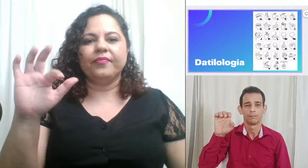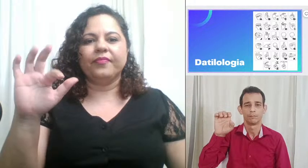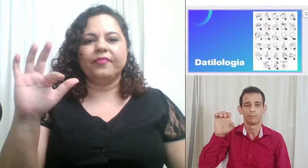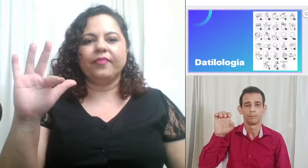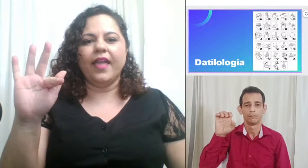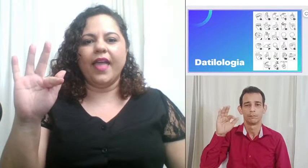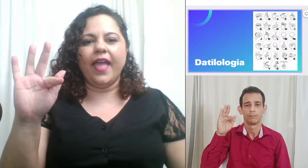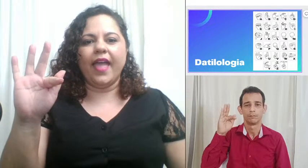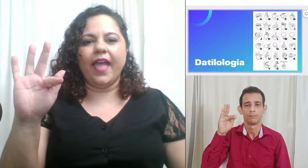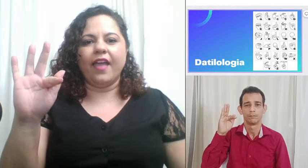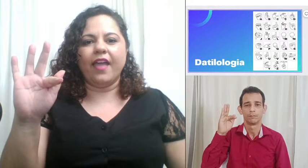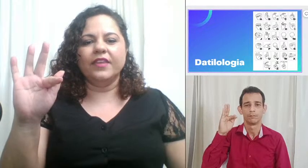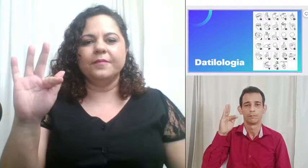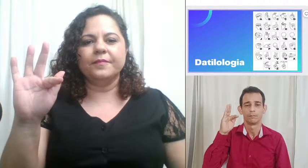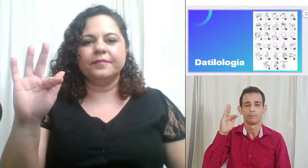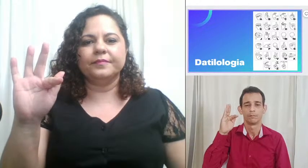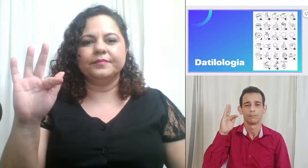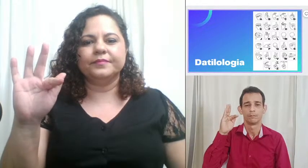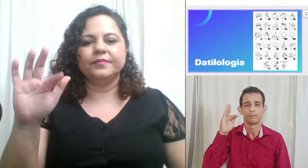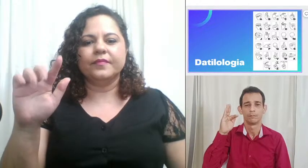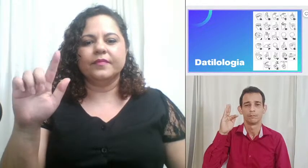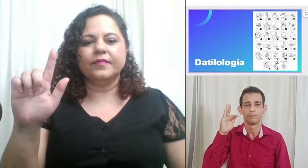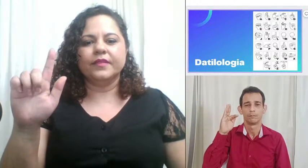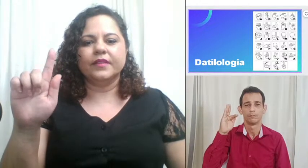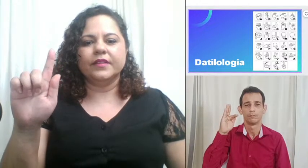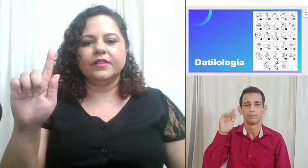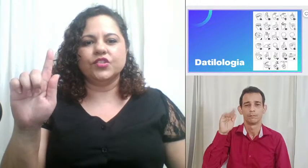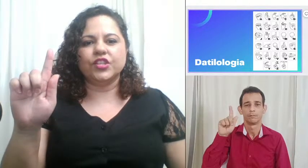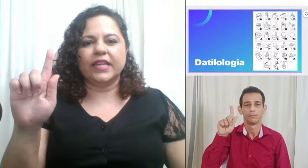F G